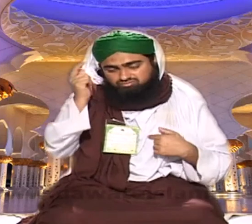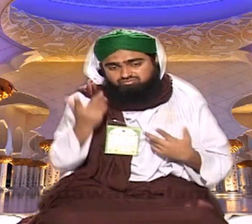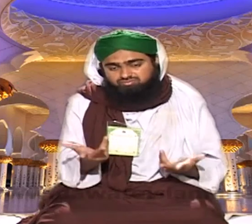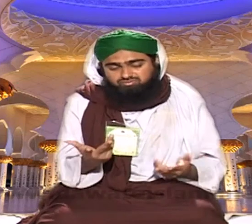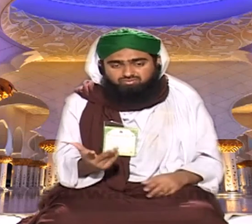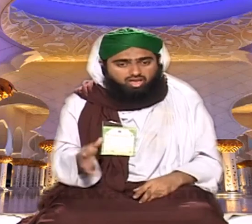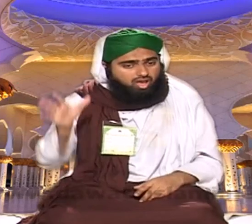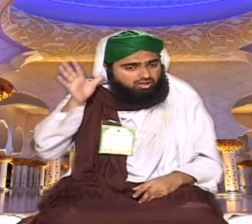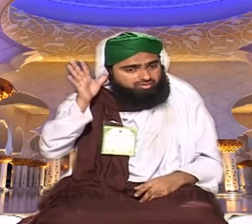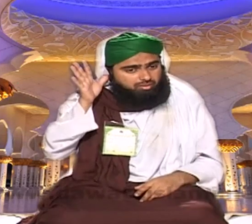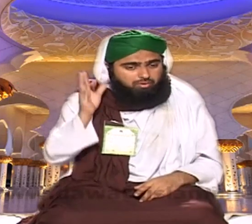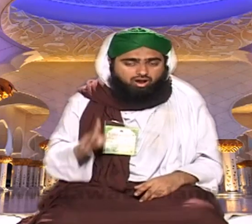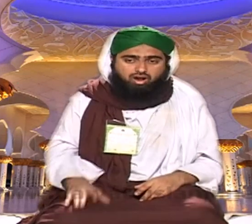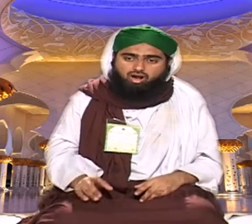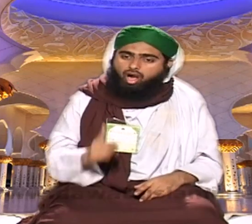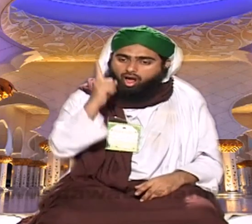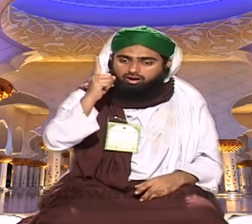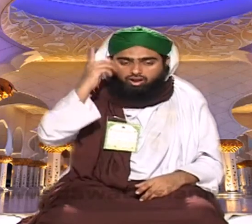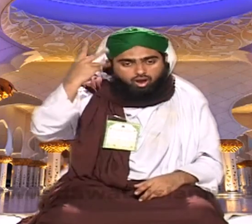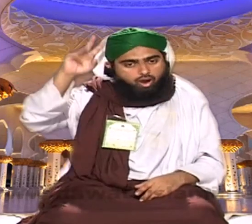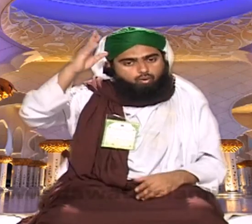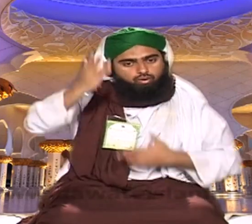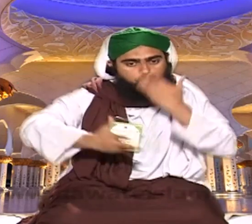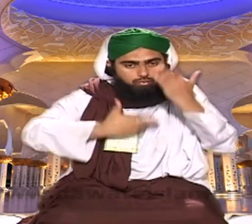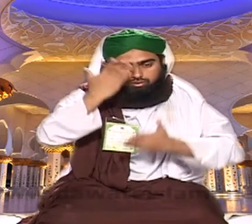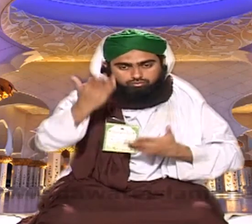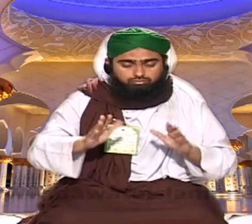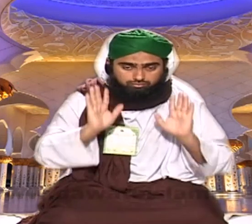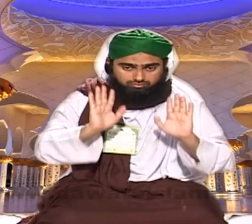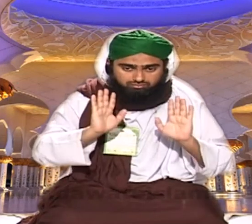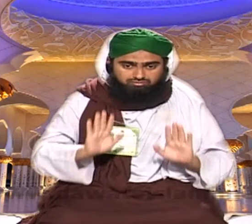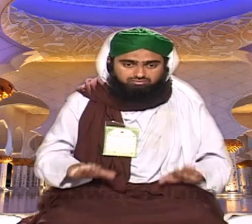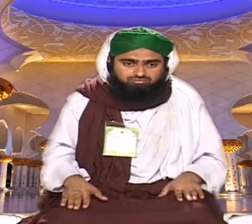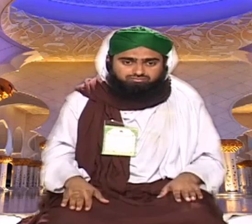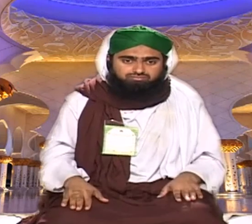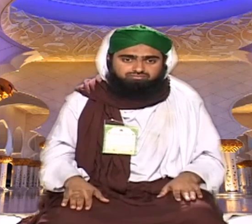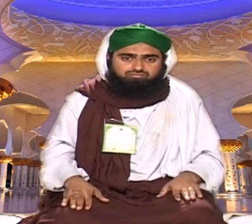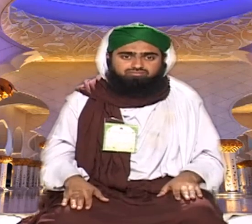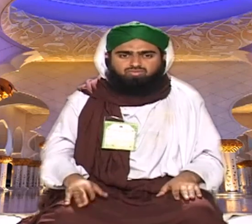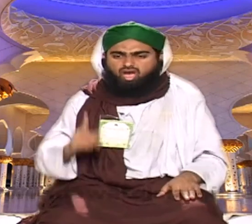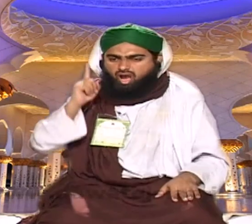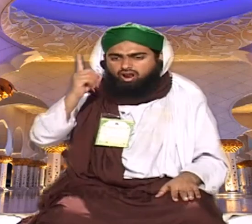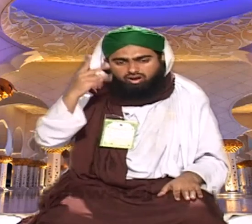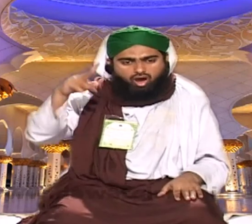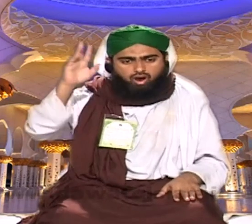نماز کے لیے آنکھ نہیں کھلتی ہے نماز میں جو ایک تکبیر کے یادی ہے اللہ اکبر اللہ اکبر